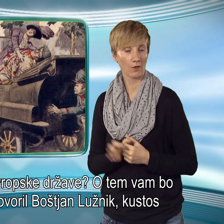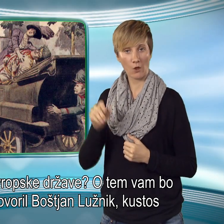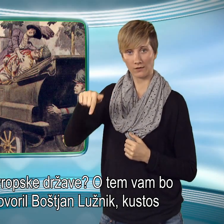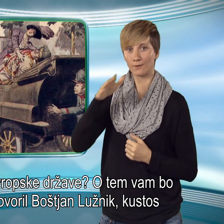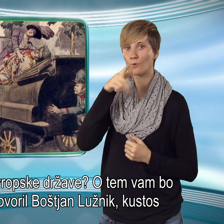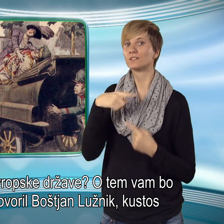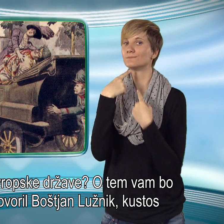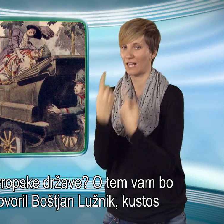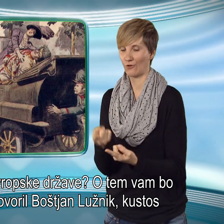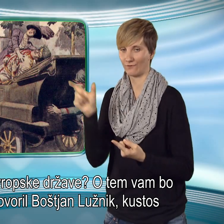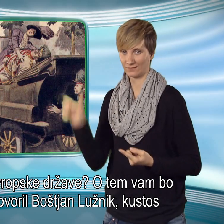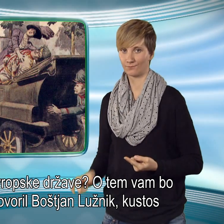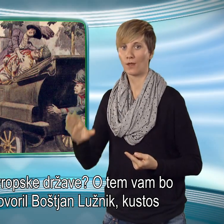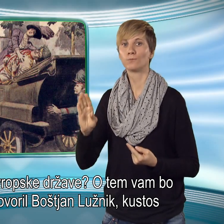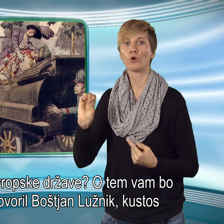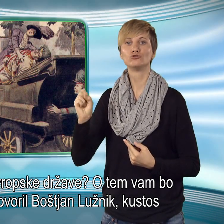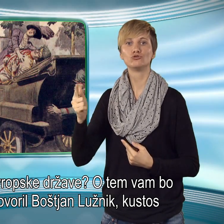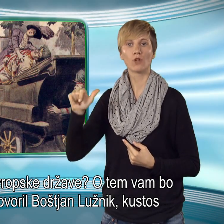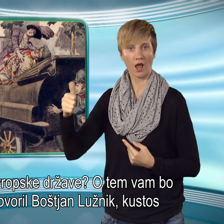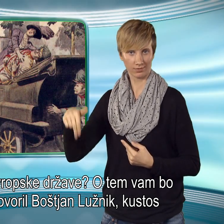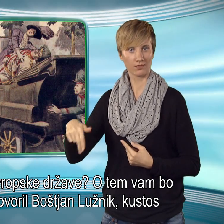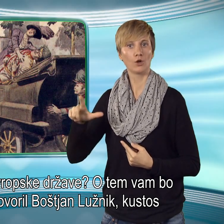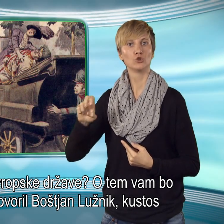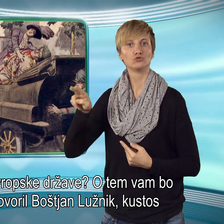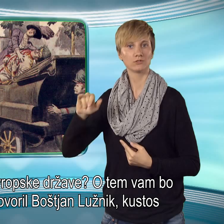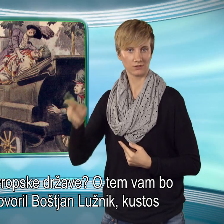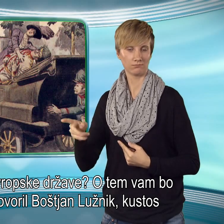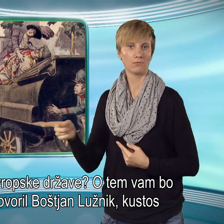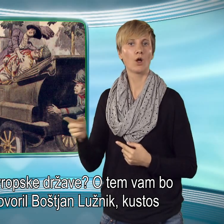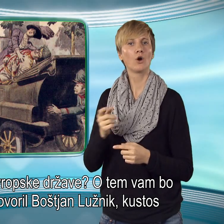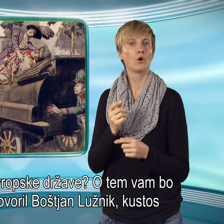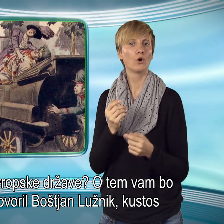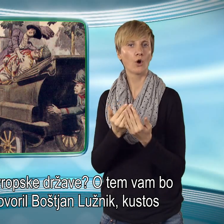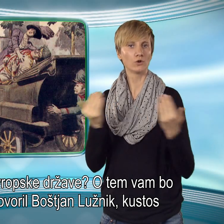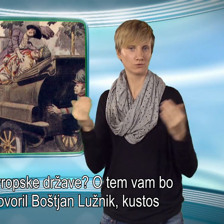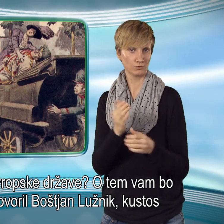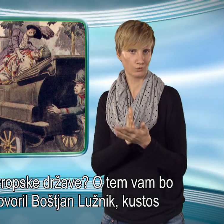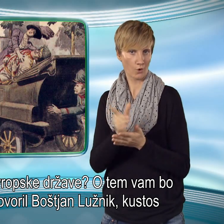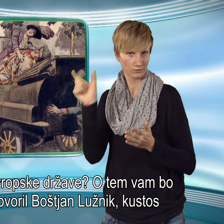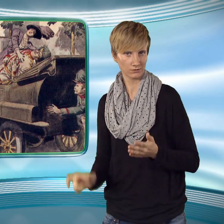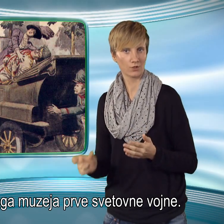O tem vam bo spregovoril Boštjan Lužnik, kustos Kobariškega muzeja Prve svetovne vojne.